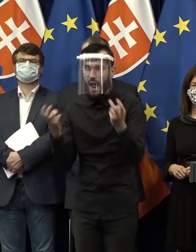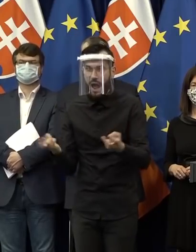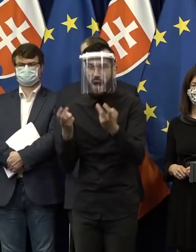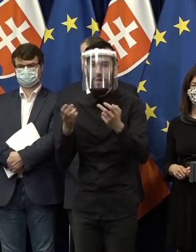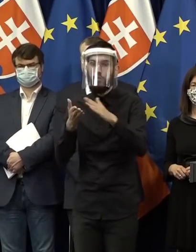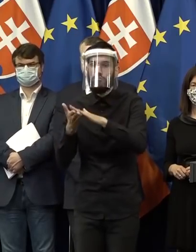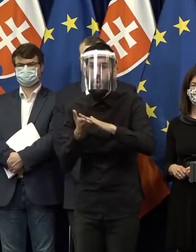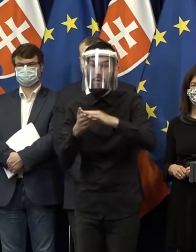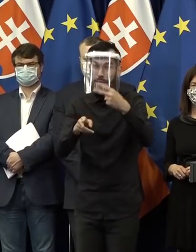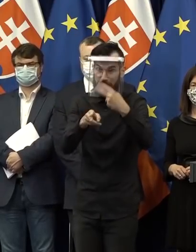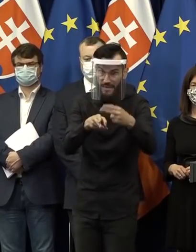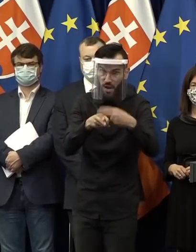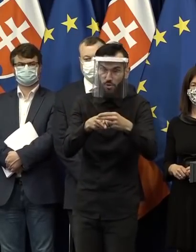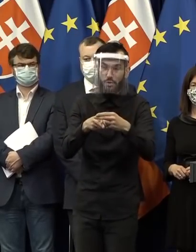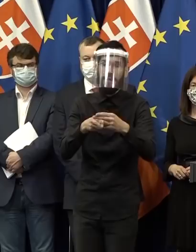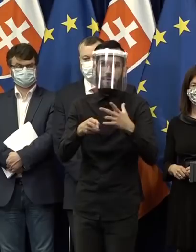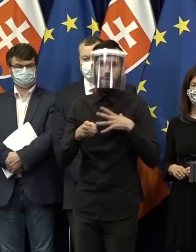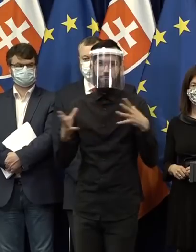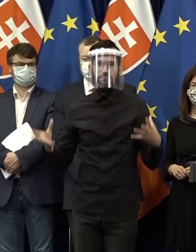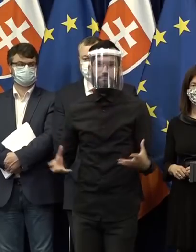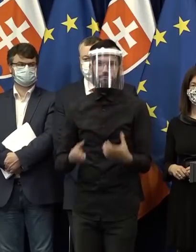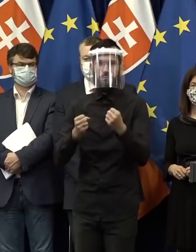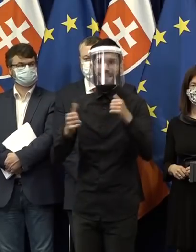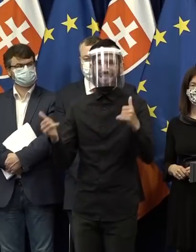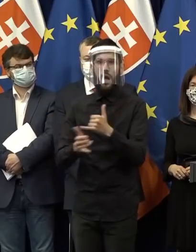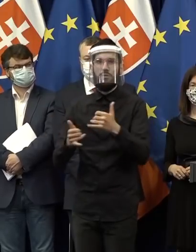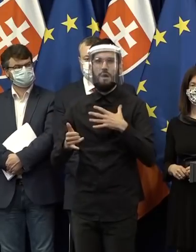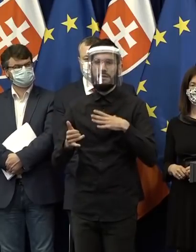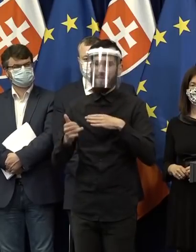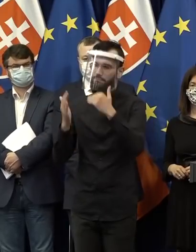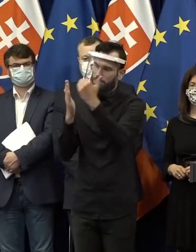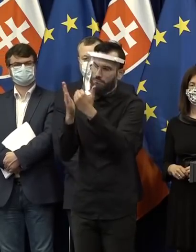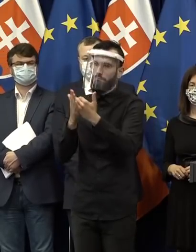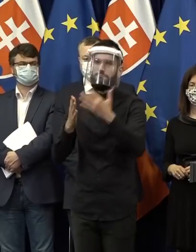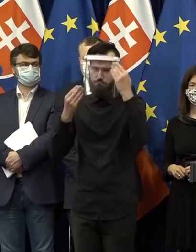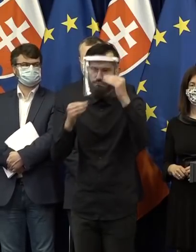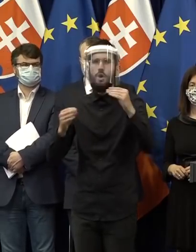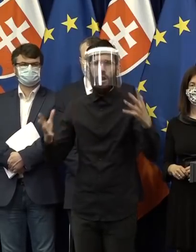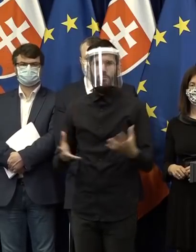so svojimi kolegami riešenie, aby naozaj dokázali realizovať politické programy svojich strán.